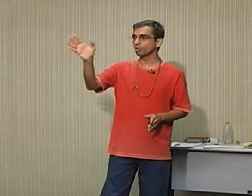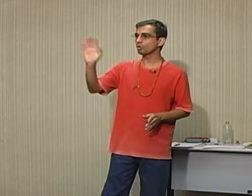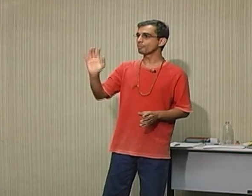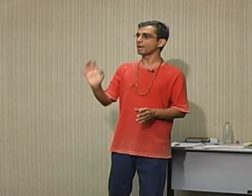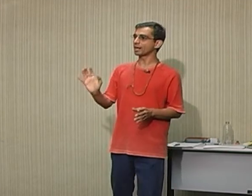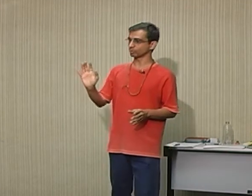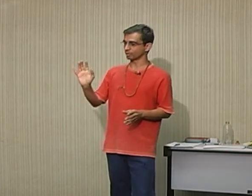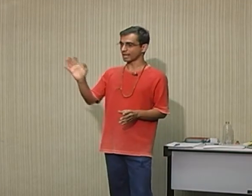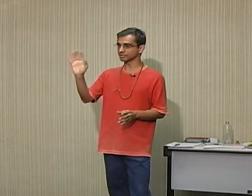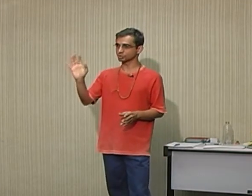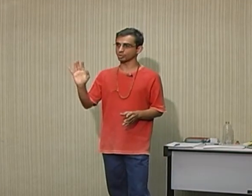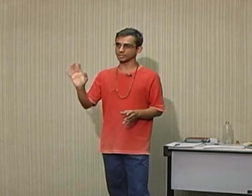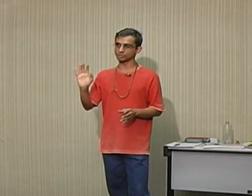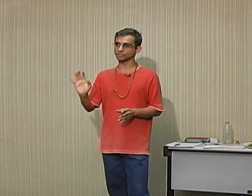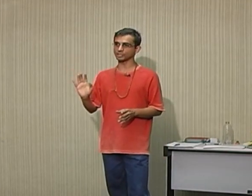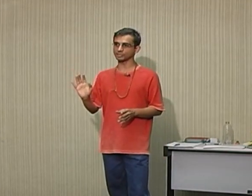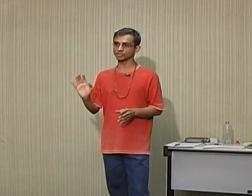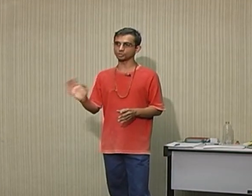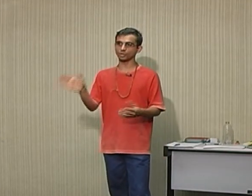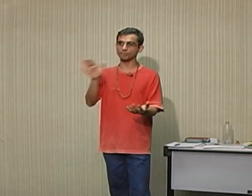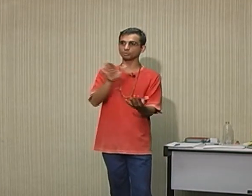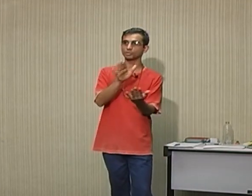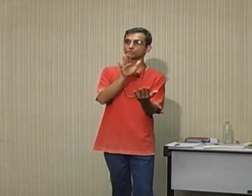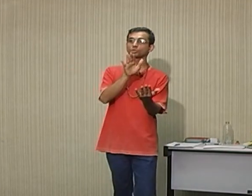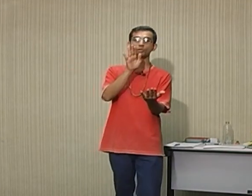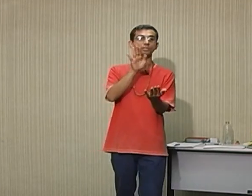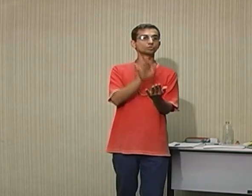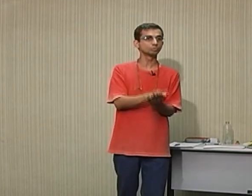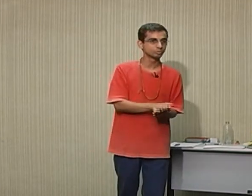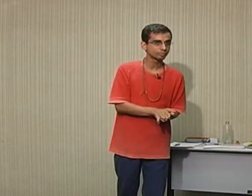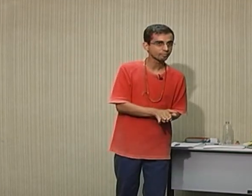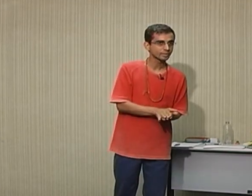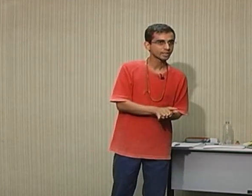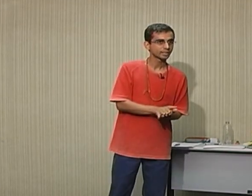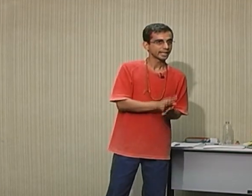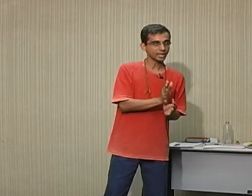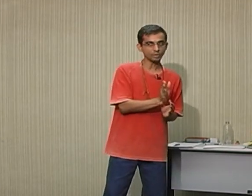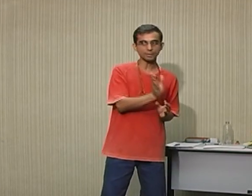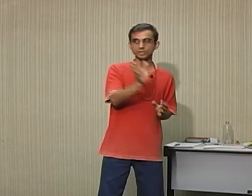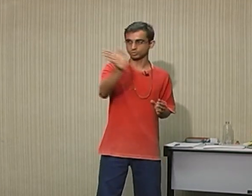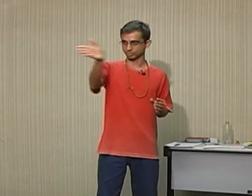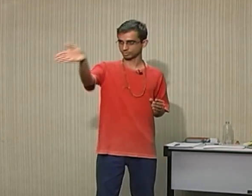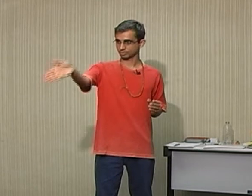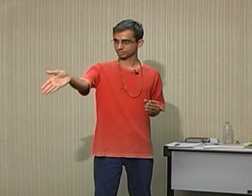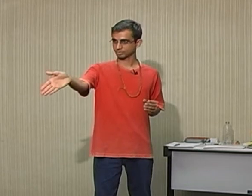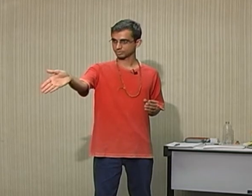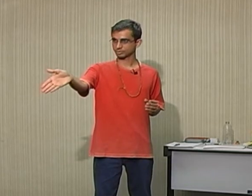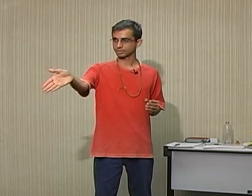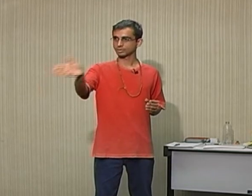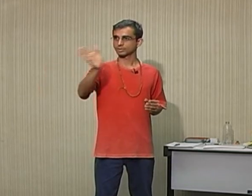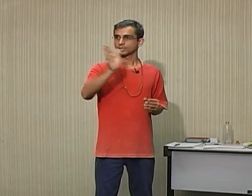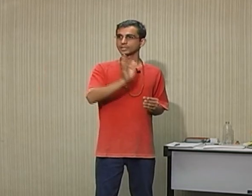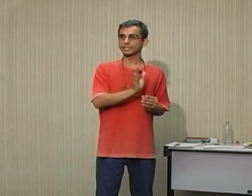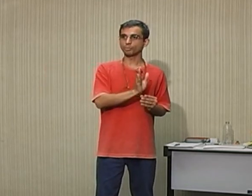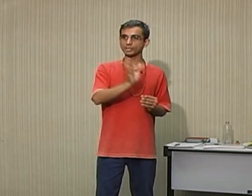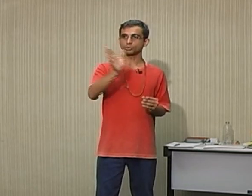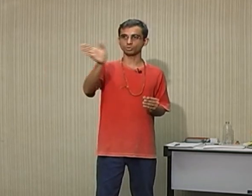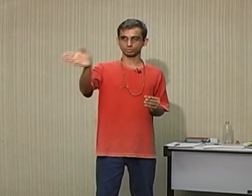Eu comparo as histórias no seguinte sentido, o caminho mais curto é o resumo, é um caminho e é o mais curto.